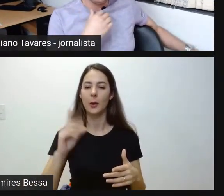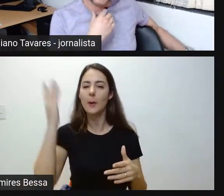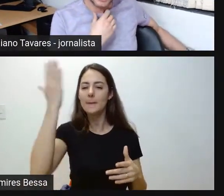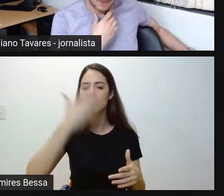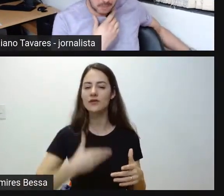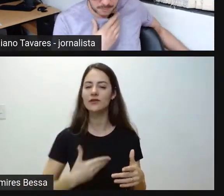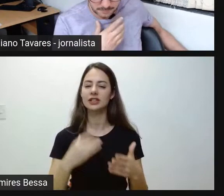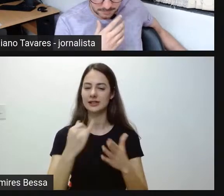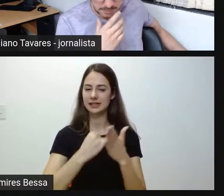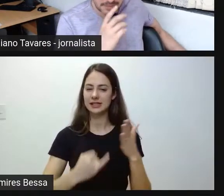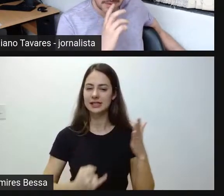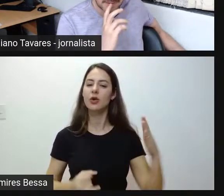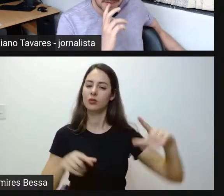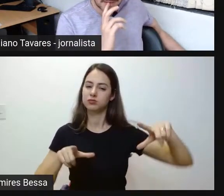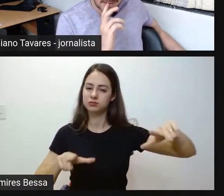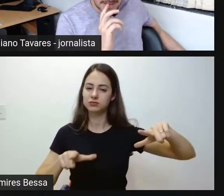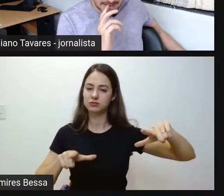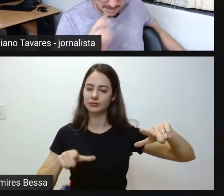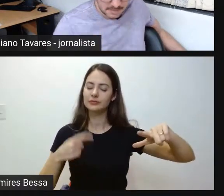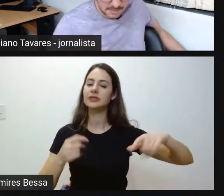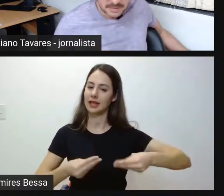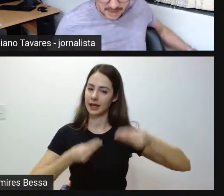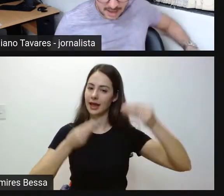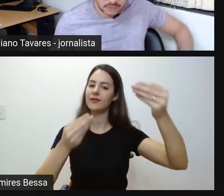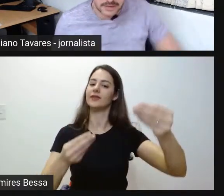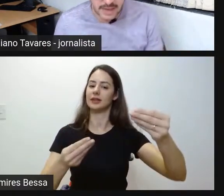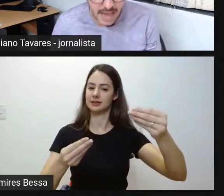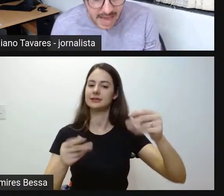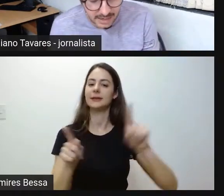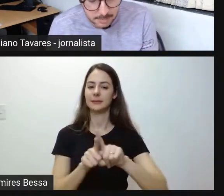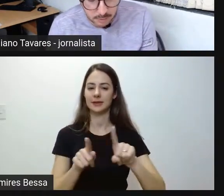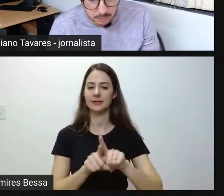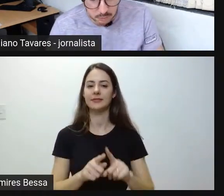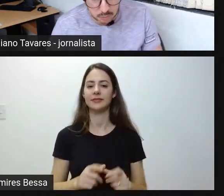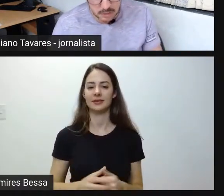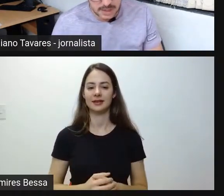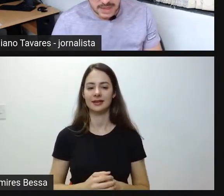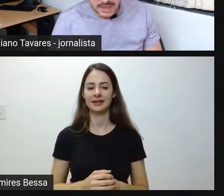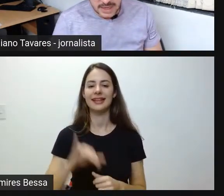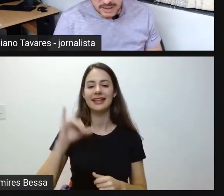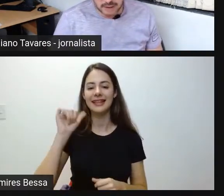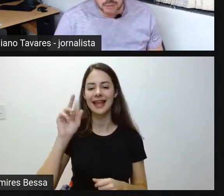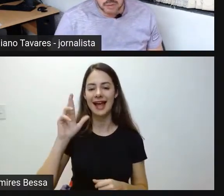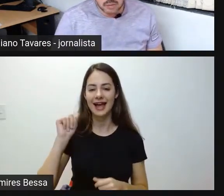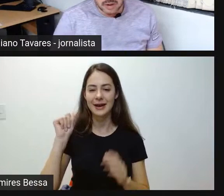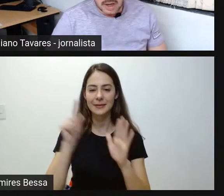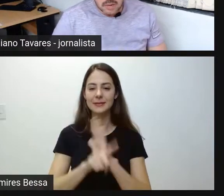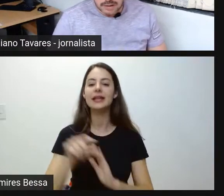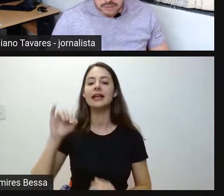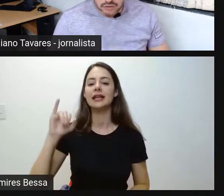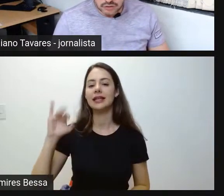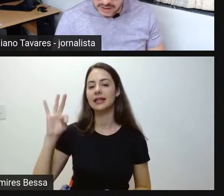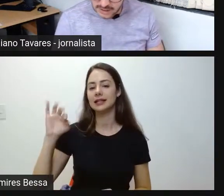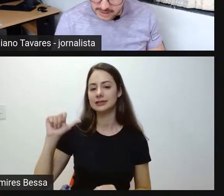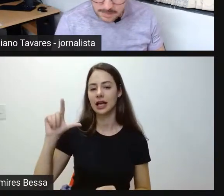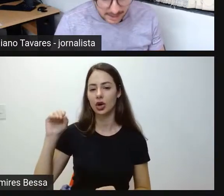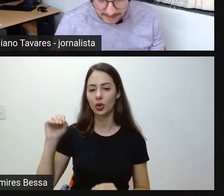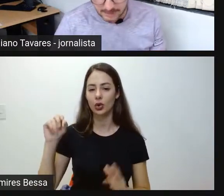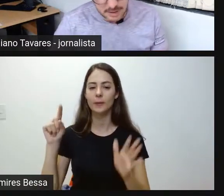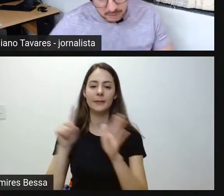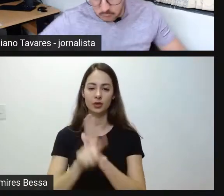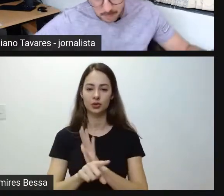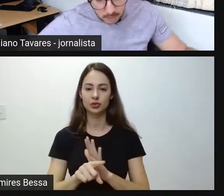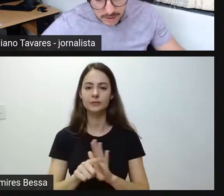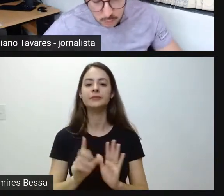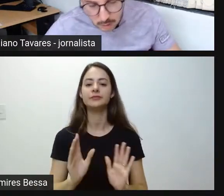definitivo de inscrição. É, comprovante definitivo de inscrição. Isso. Certo. Isso é a Yara que perguntou. Ítalo. Quantos dias...